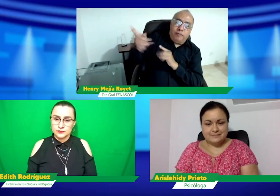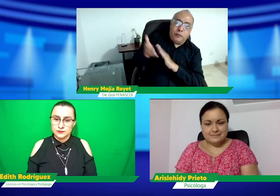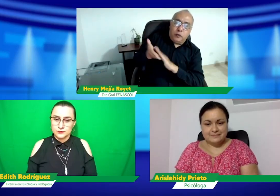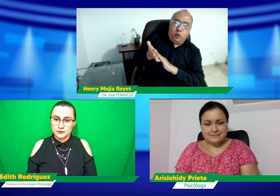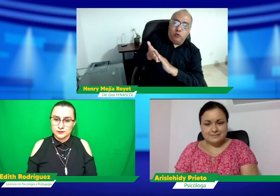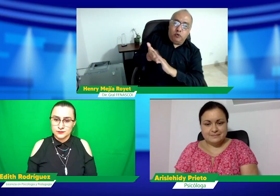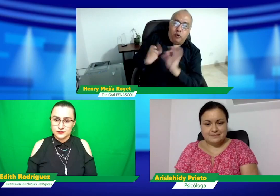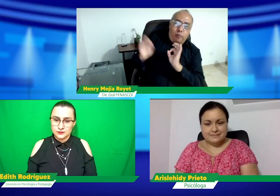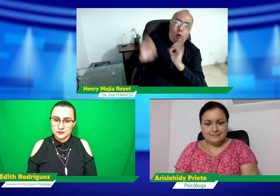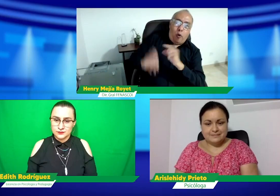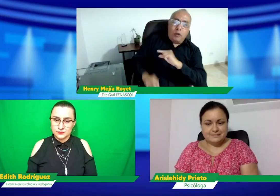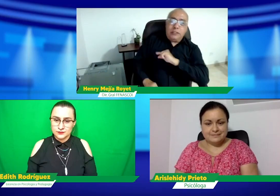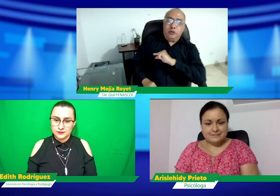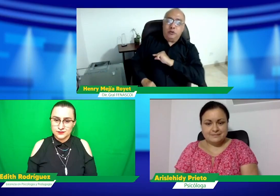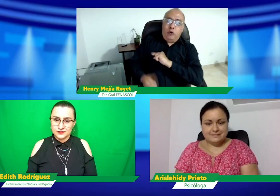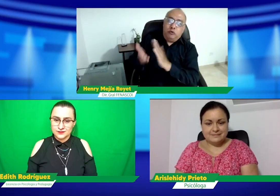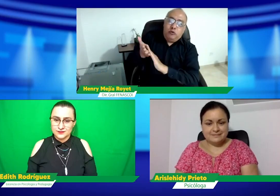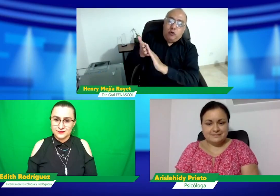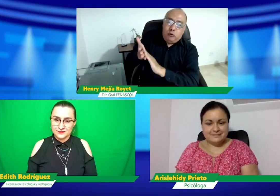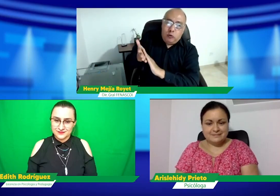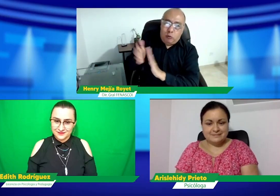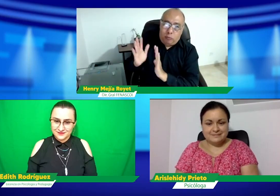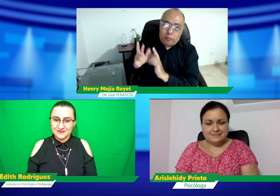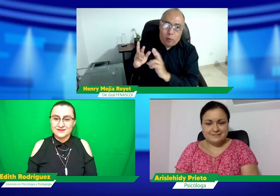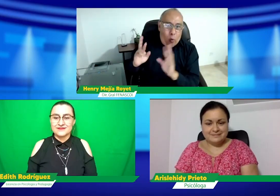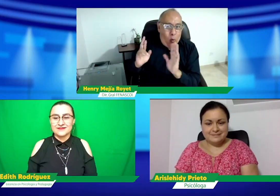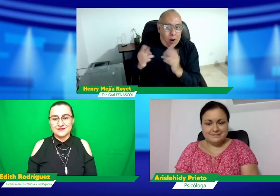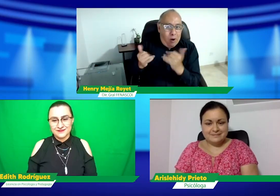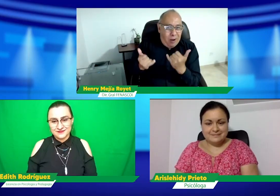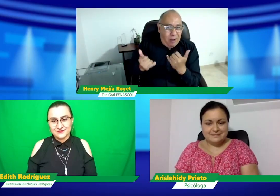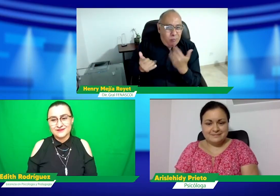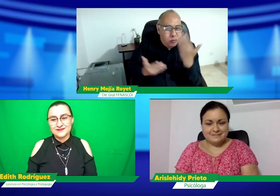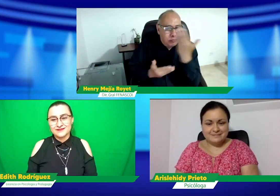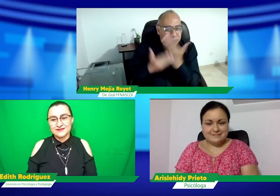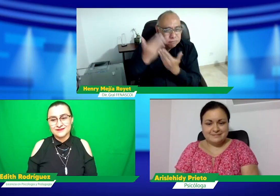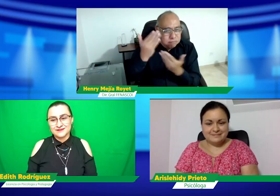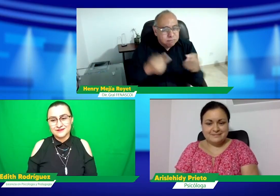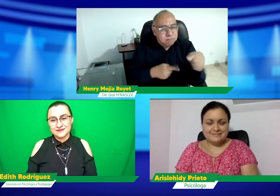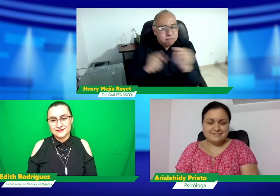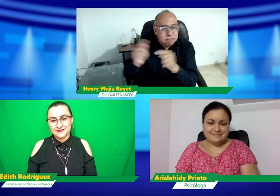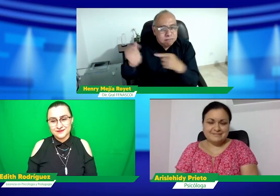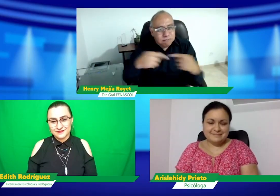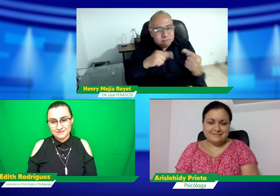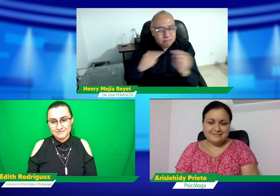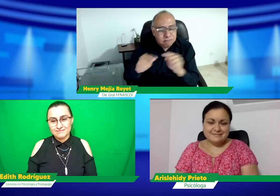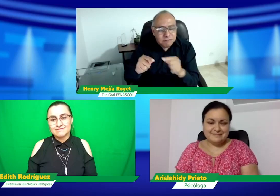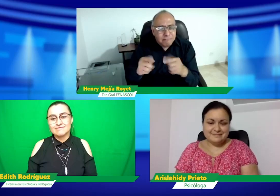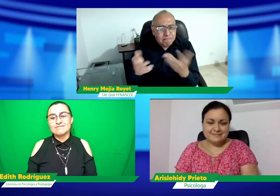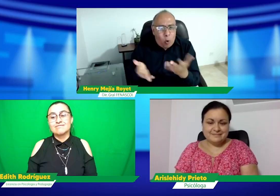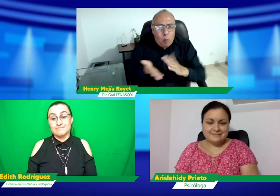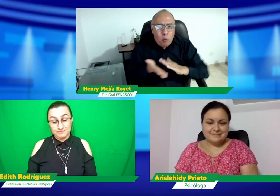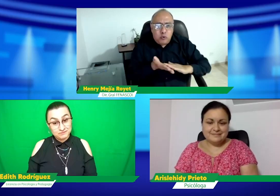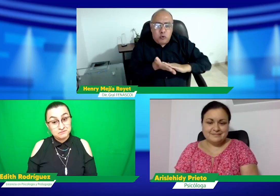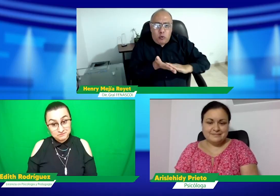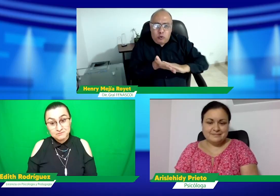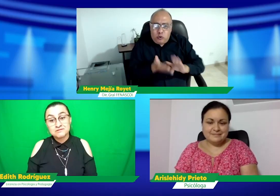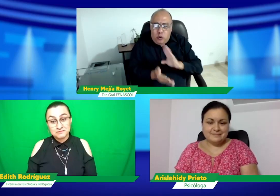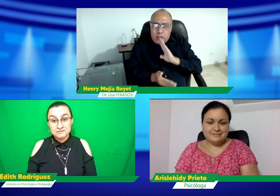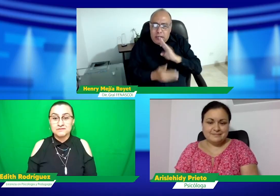factores, y muchas veces se piensa y se dice, bueno, la solución nos la va a dar Fenascol, o la solución nos la va a dar el INSOR, pero